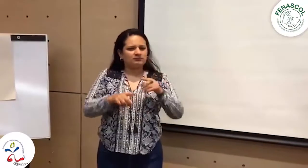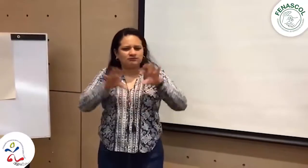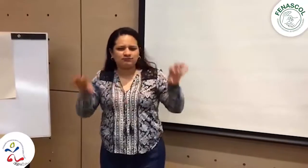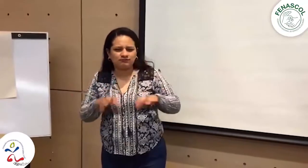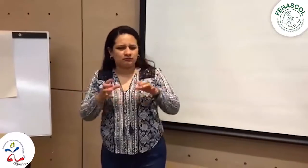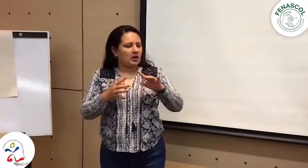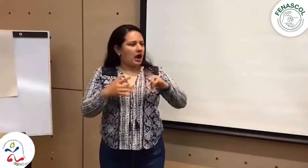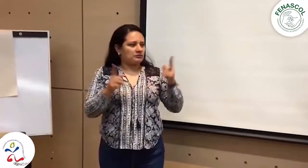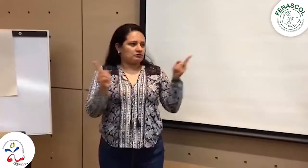días de actividades, por favor.